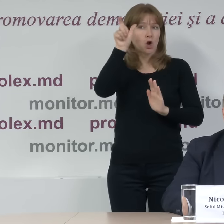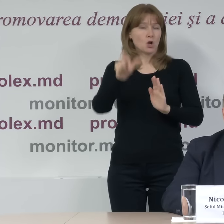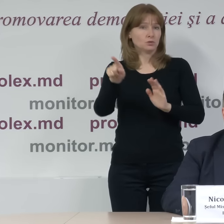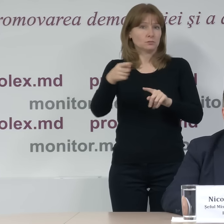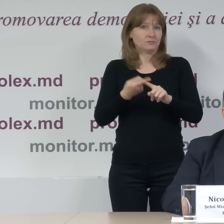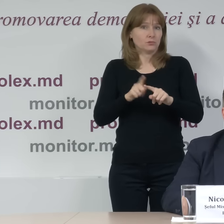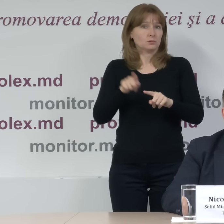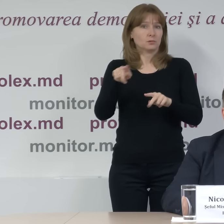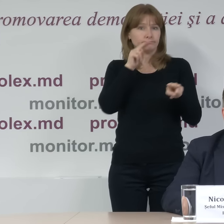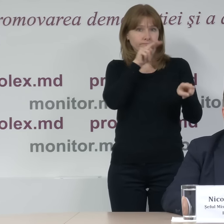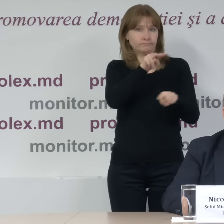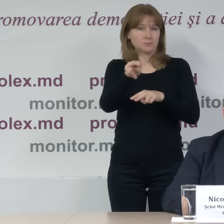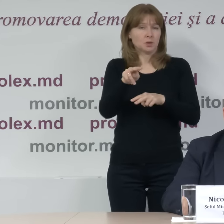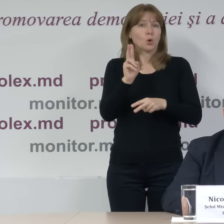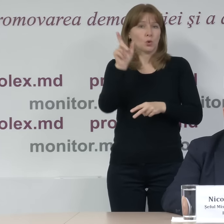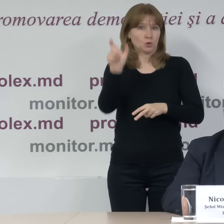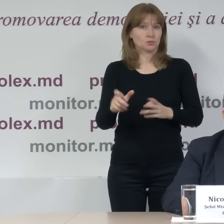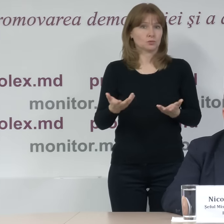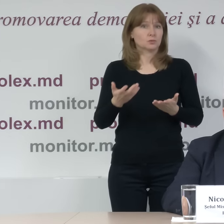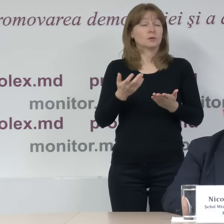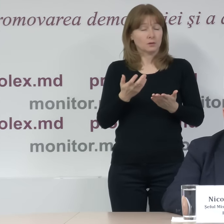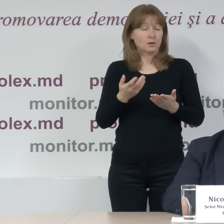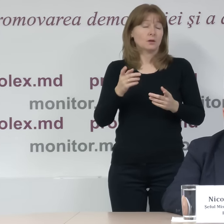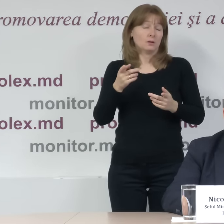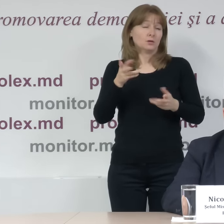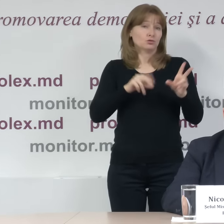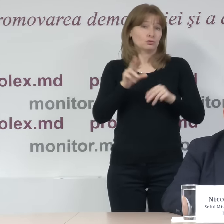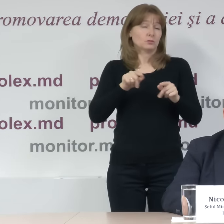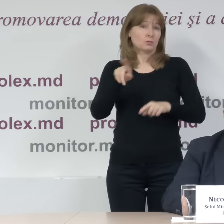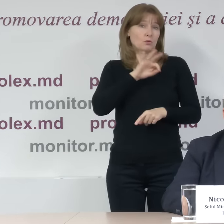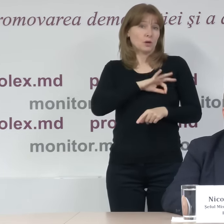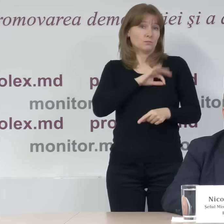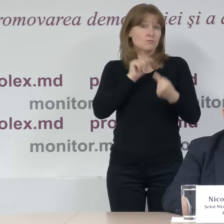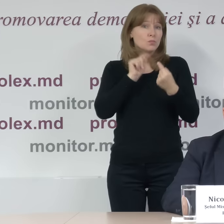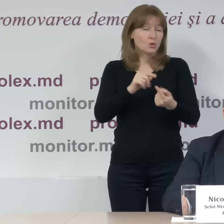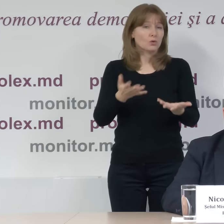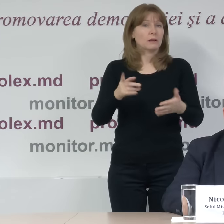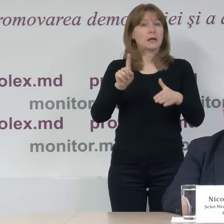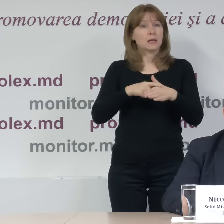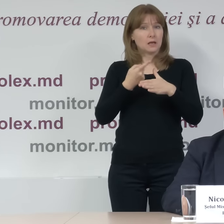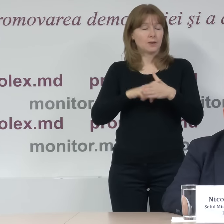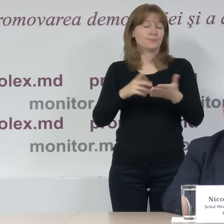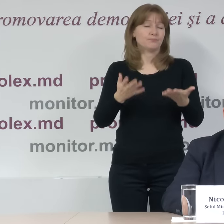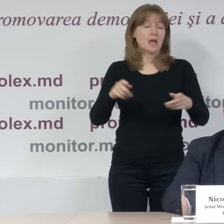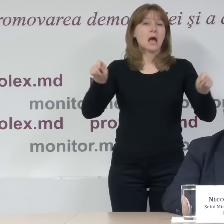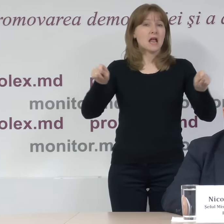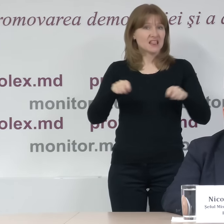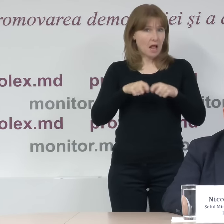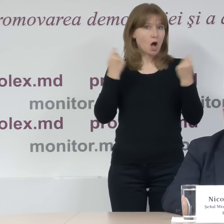într-un fenomen atât de masiv utilizat. Încălcarea secretului votului este o